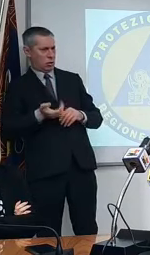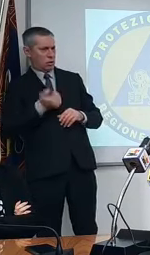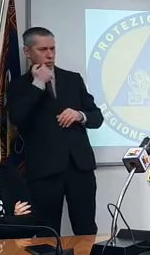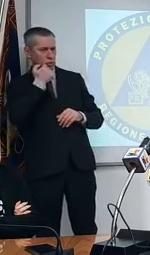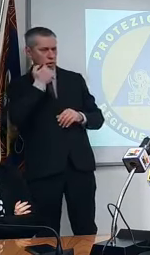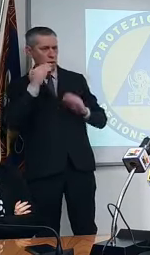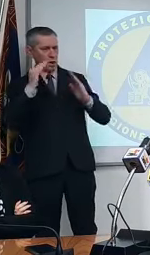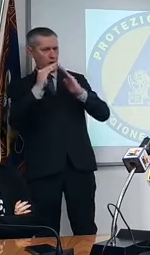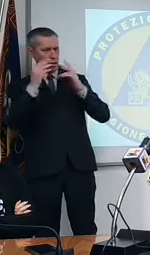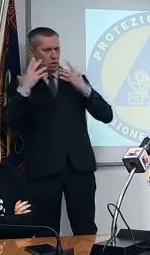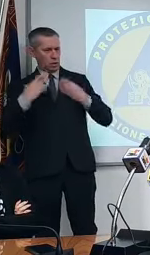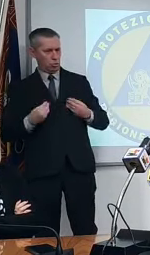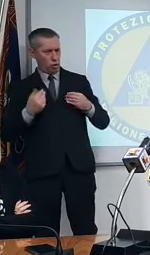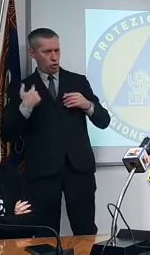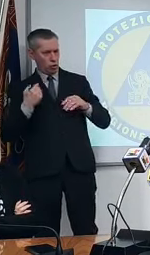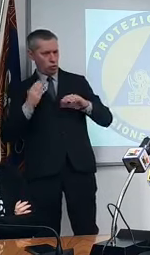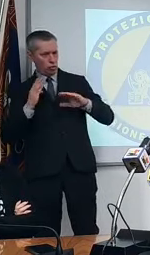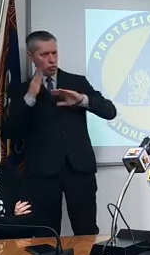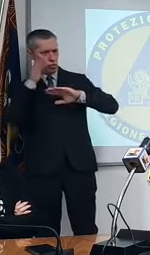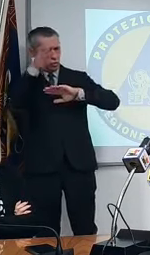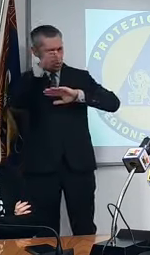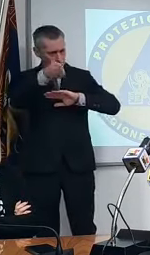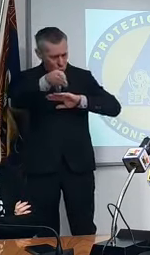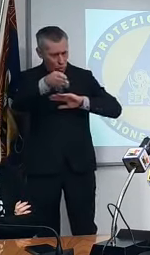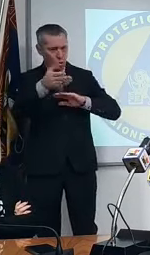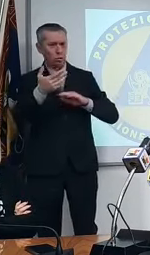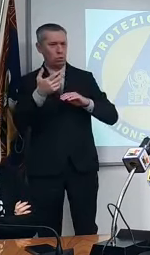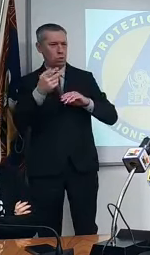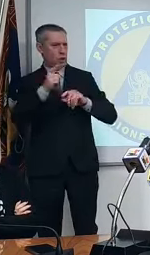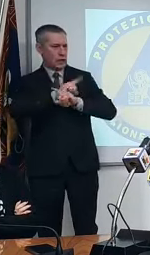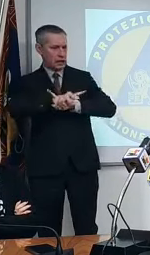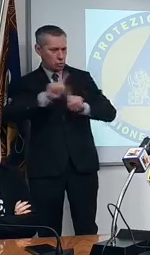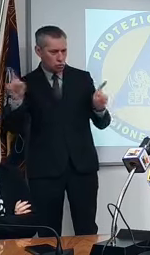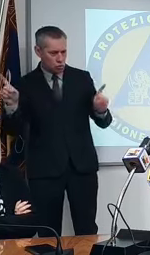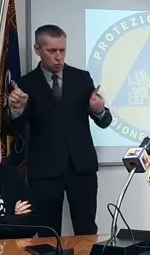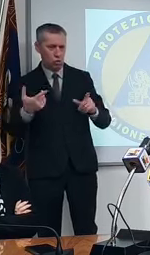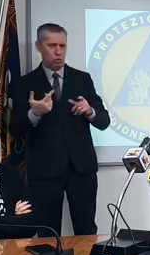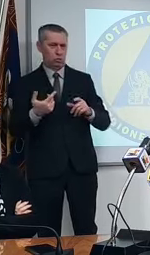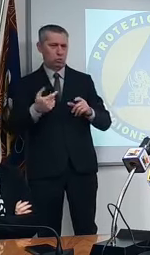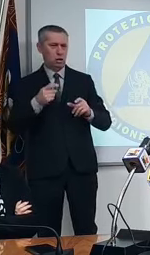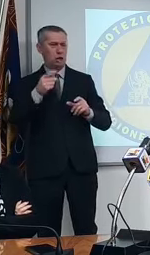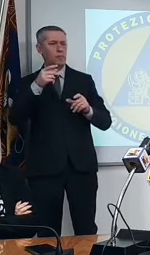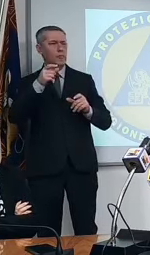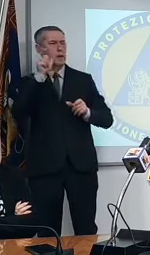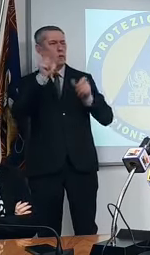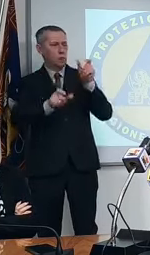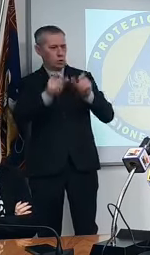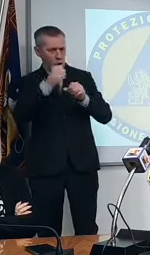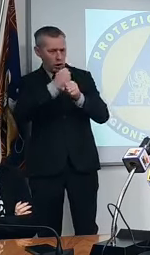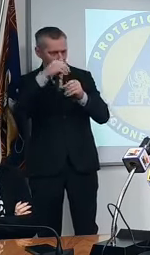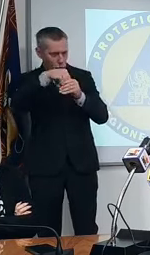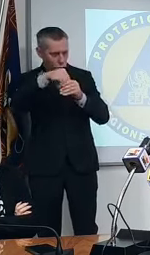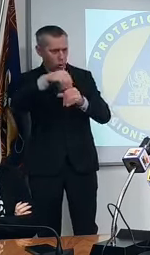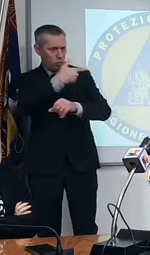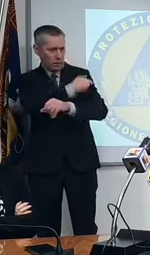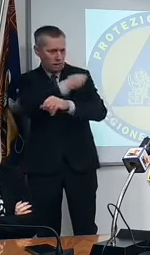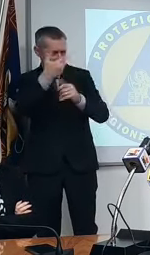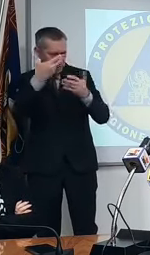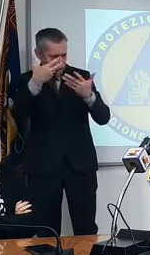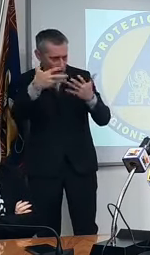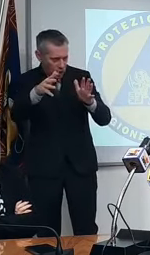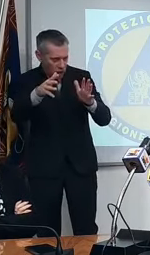sono il personale e gli ospiti sono vaccinati non si capisce sarebbero più casi comunque